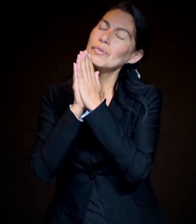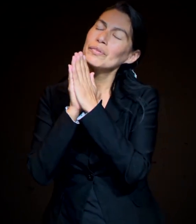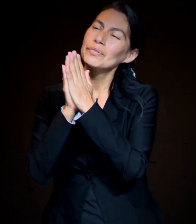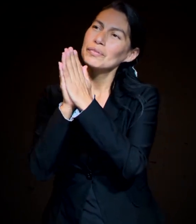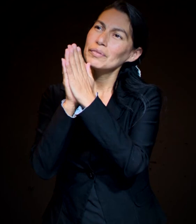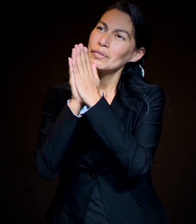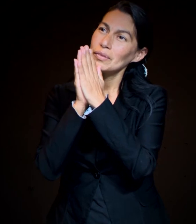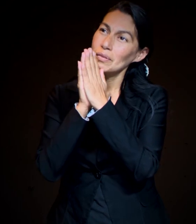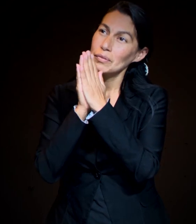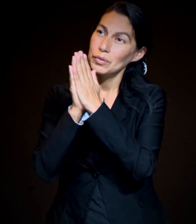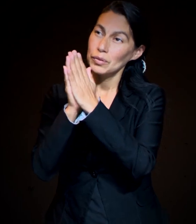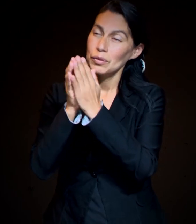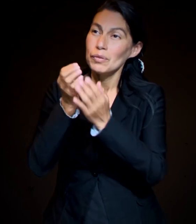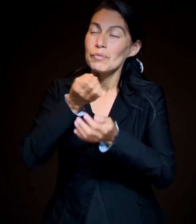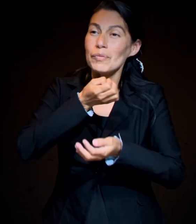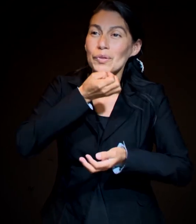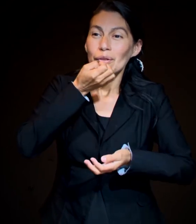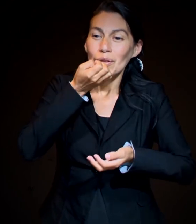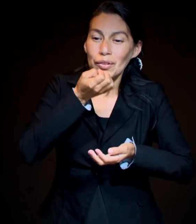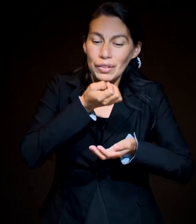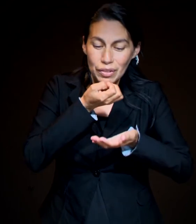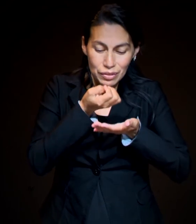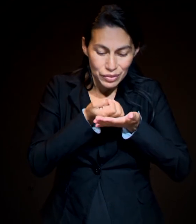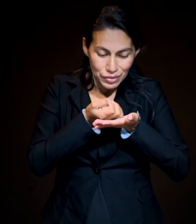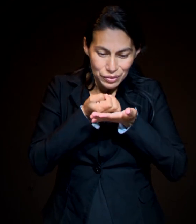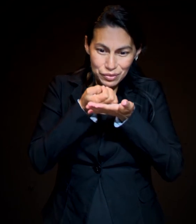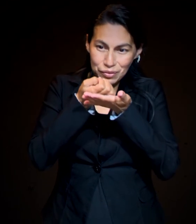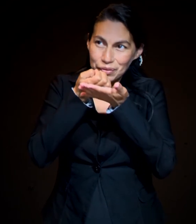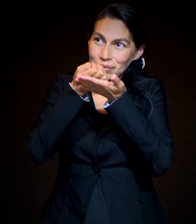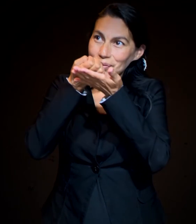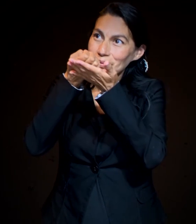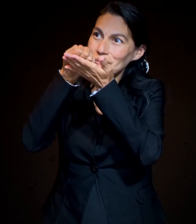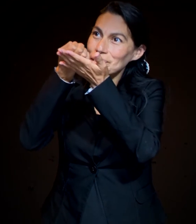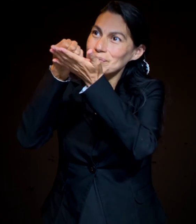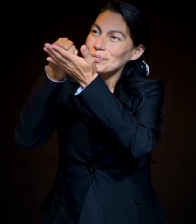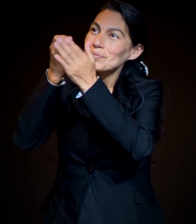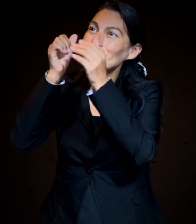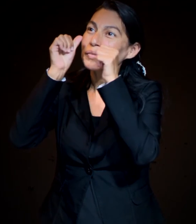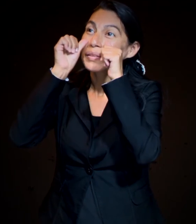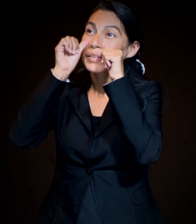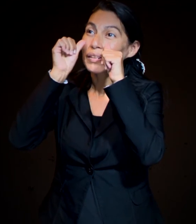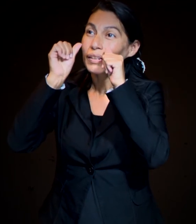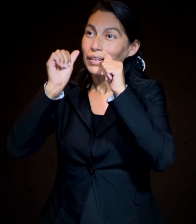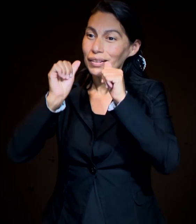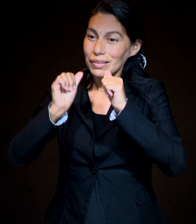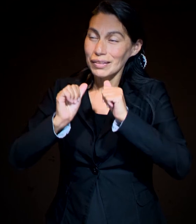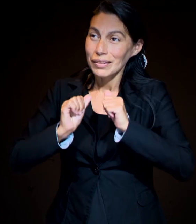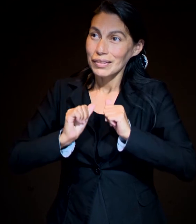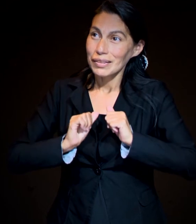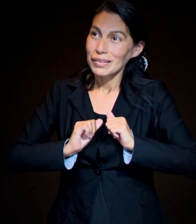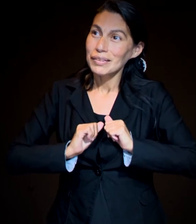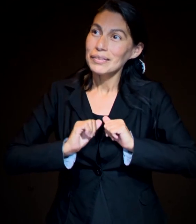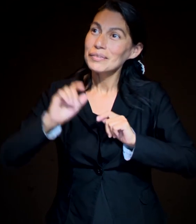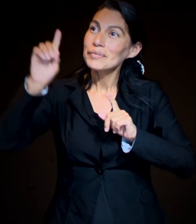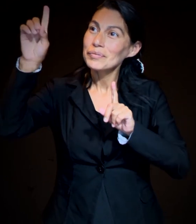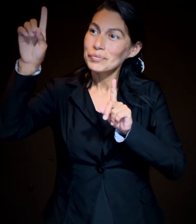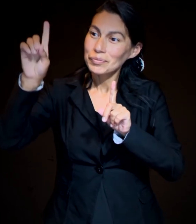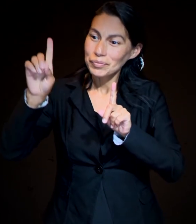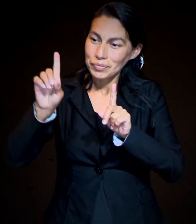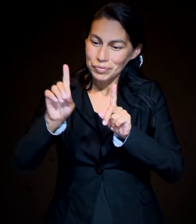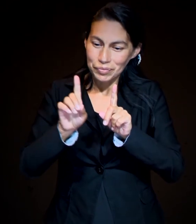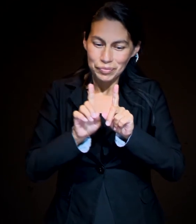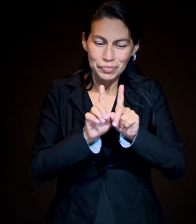Luego escucha mi oración Dime a tu